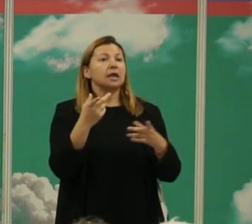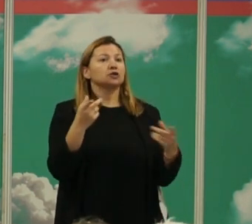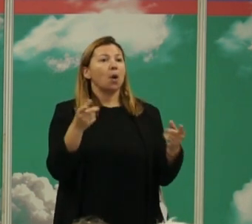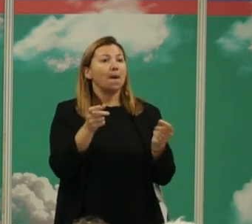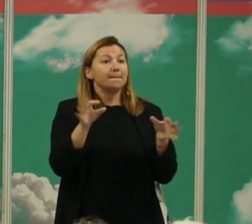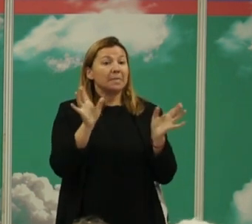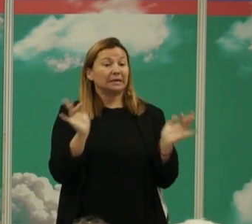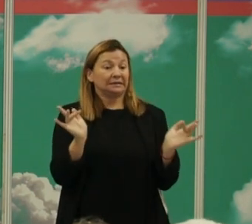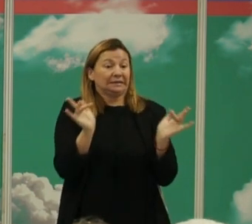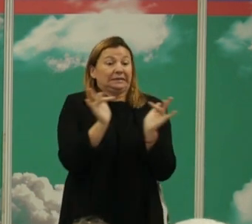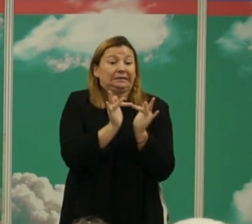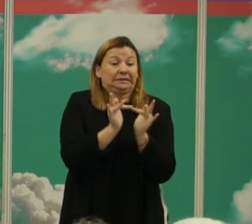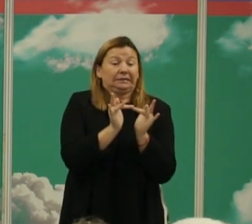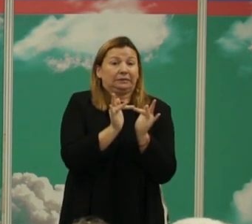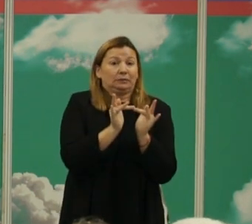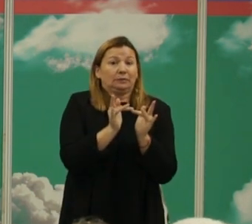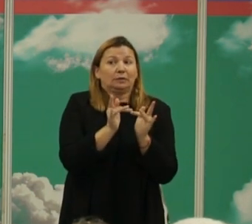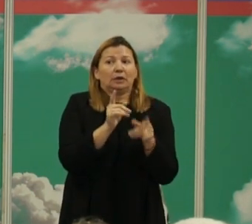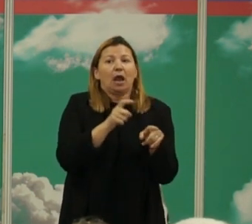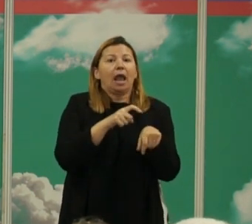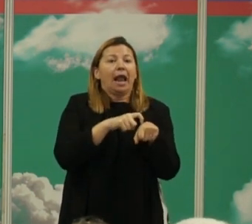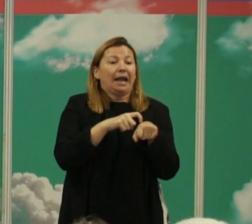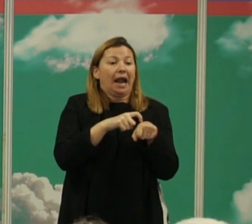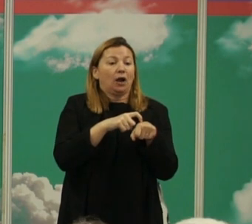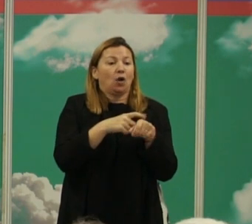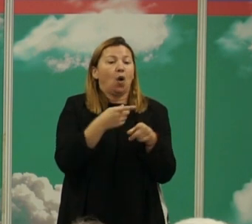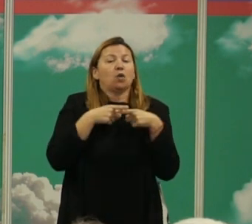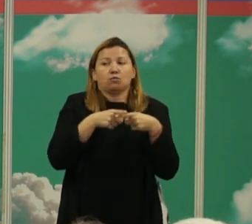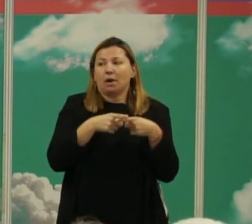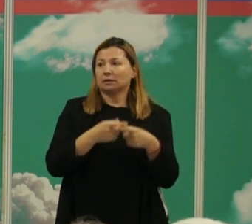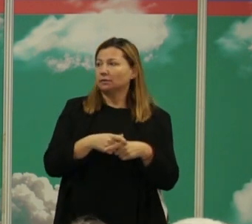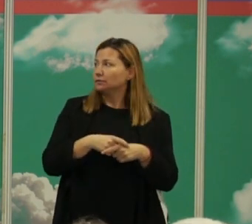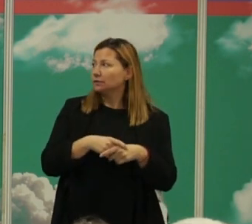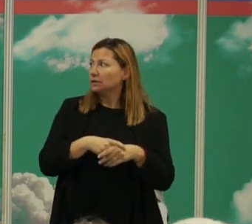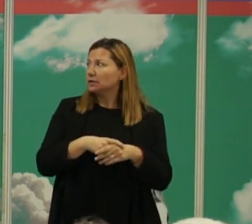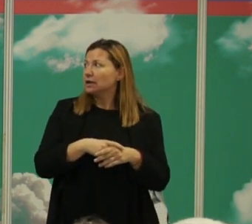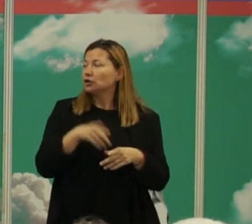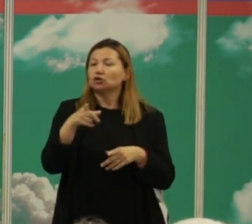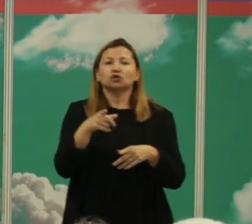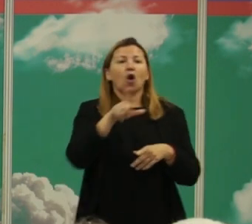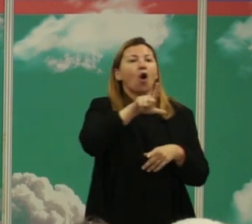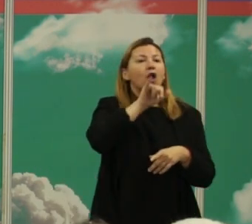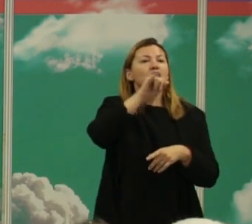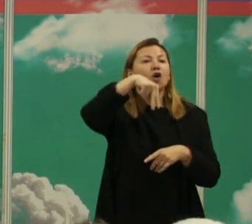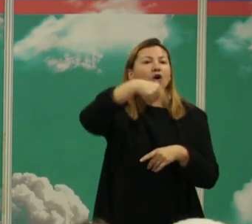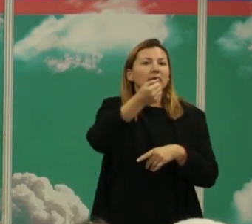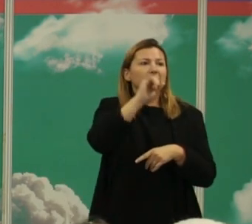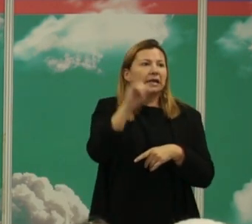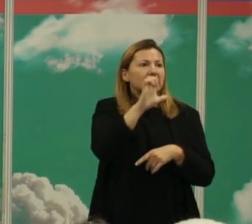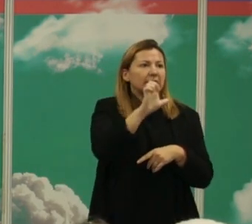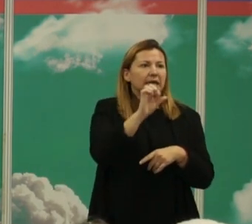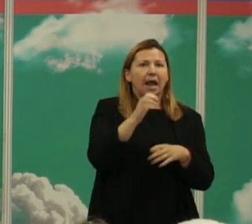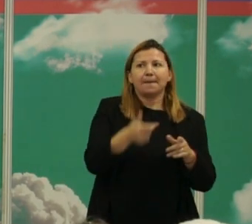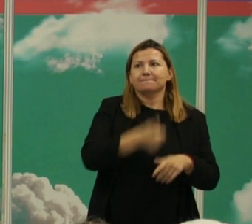de que están colocadas en el mismo linaje en este caso no son linajes de humanos como nos dijeron antes sino que son linajes a una escala temporal mucho más